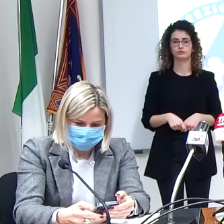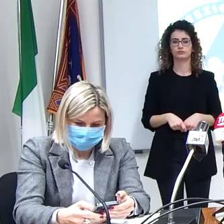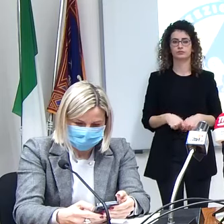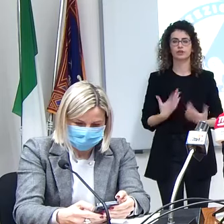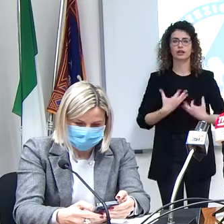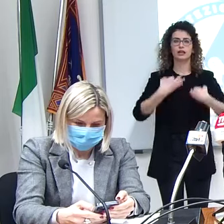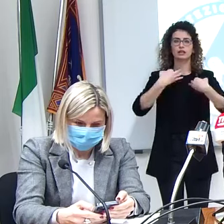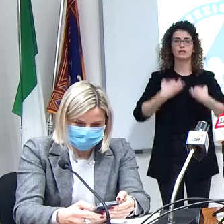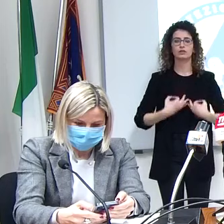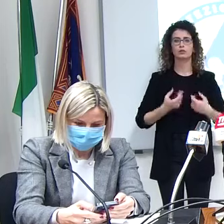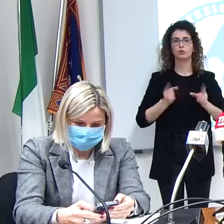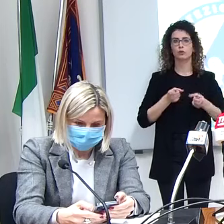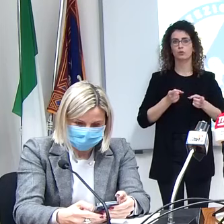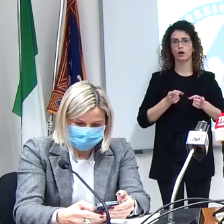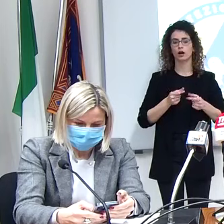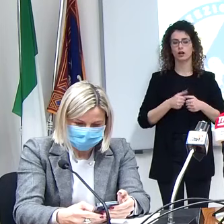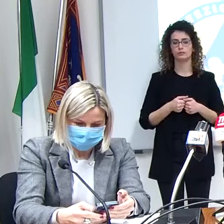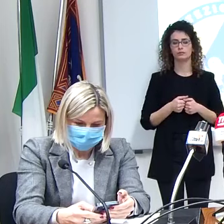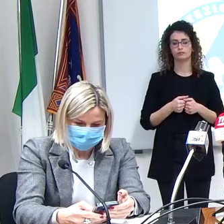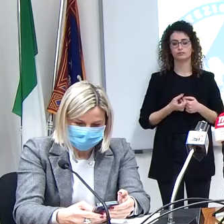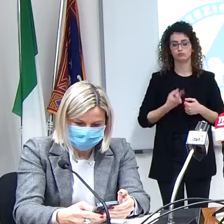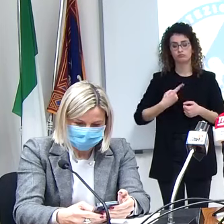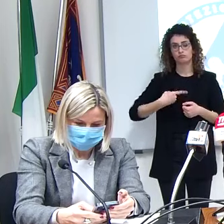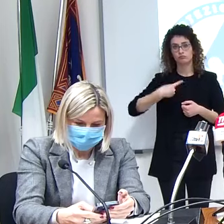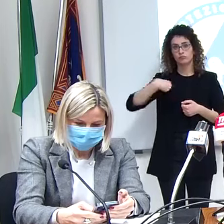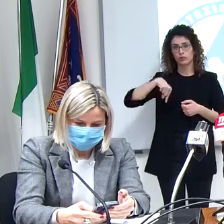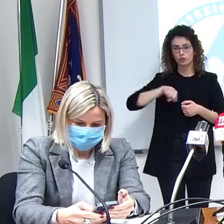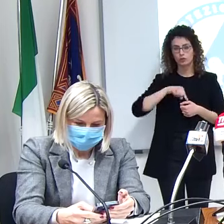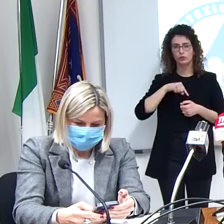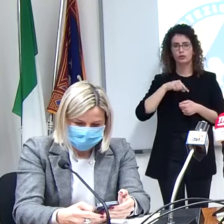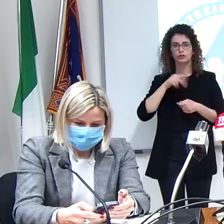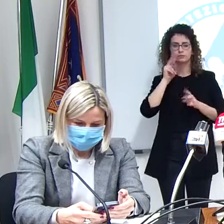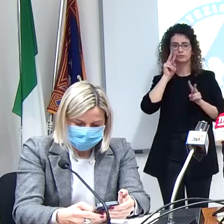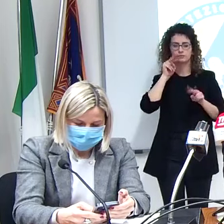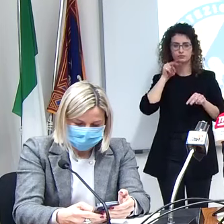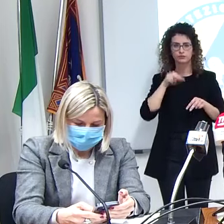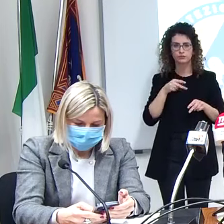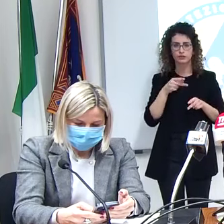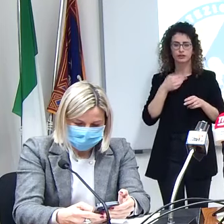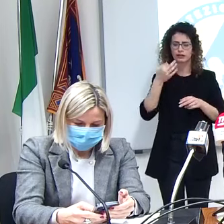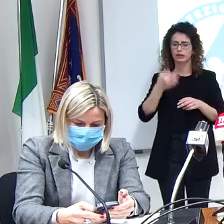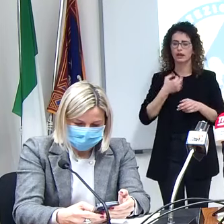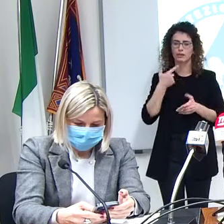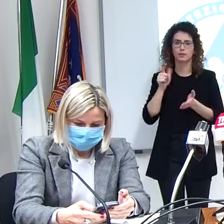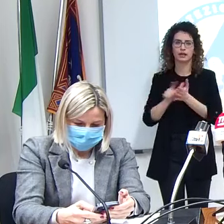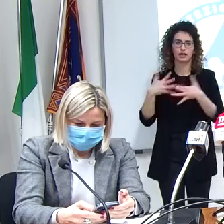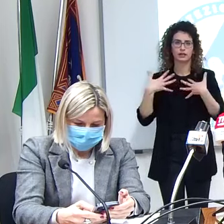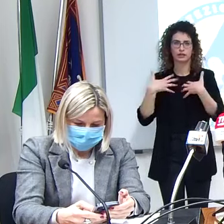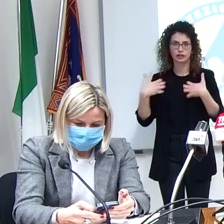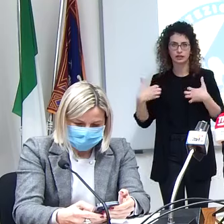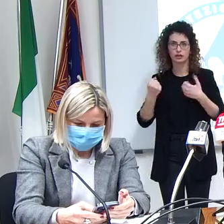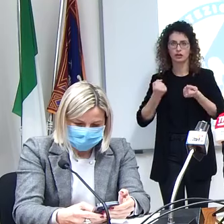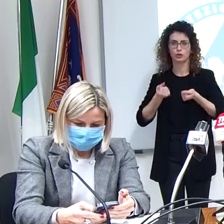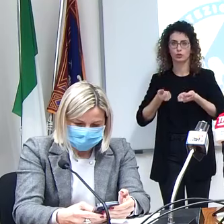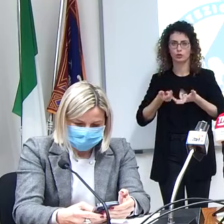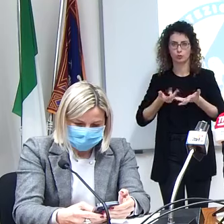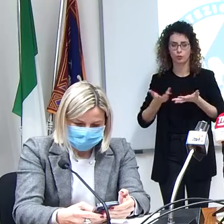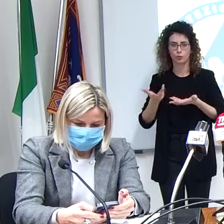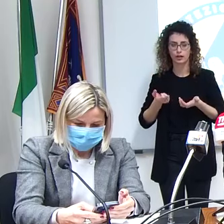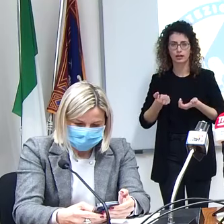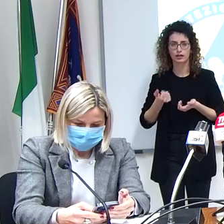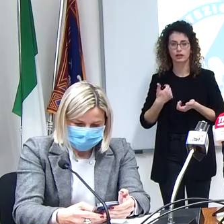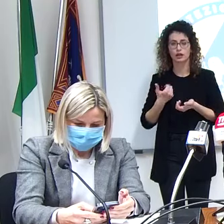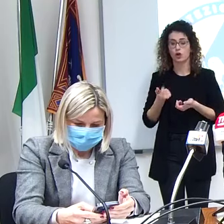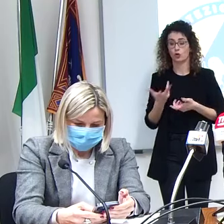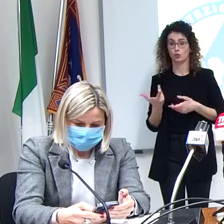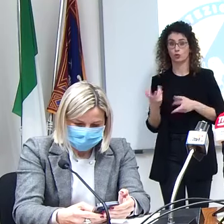sicuramente noi terremo sott'occhio sempre la letteratura i dati nuovi